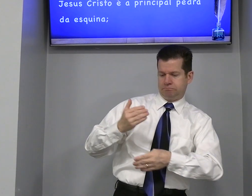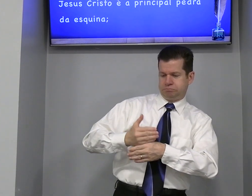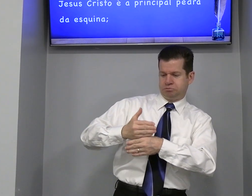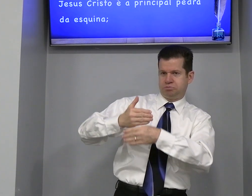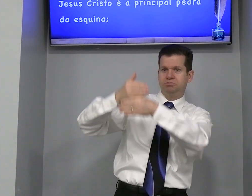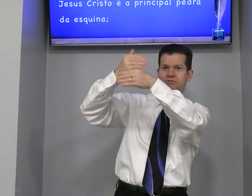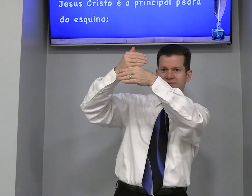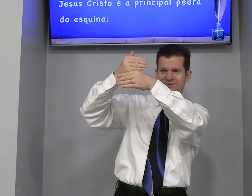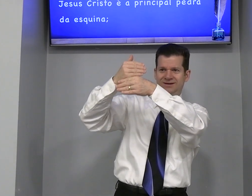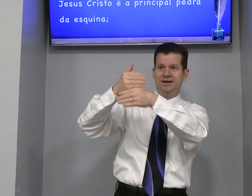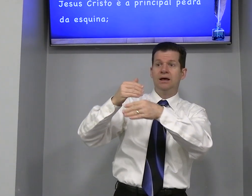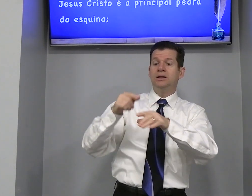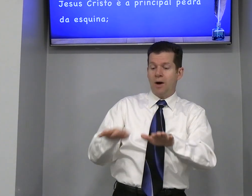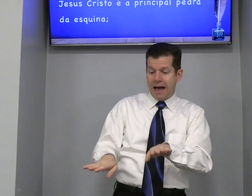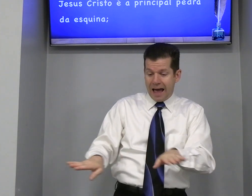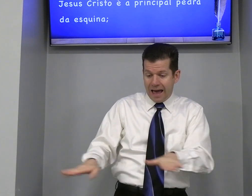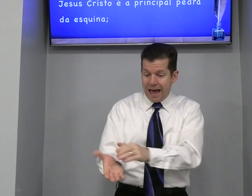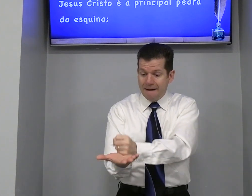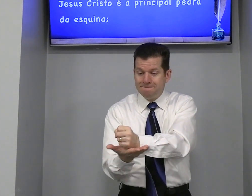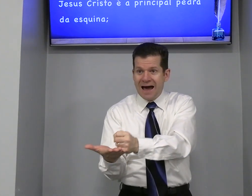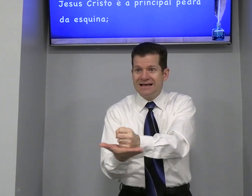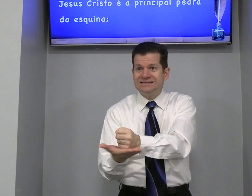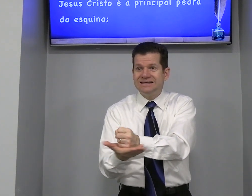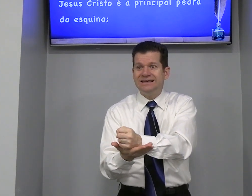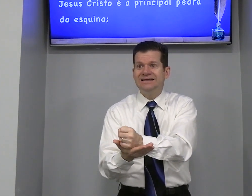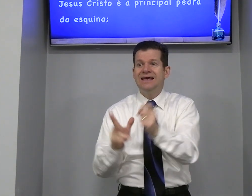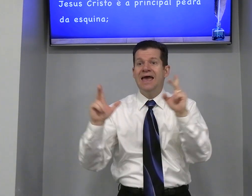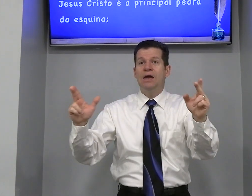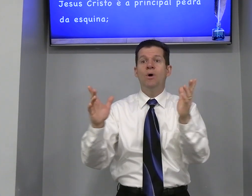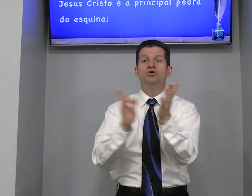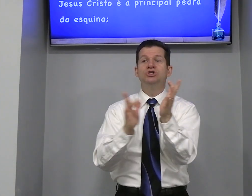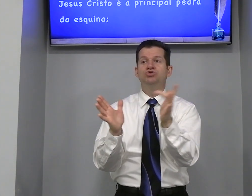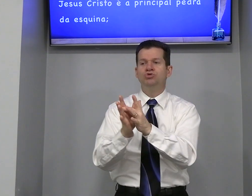Então A base É igual Jesus